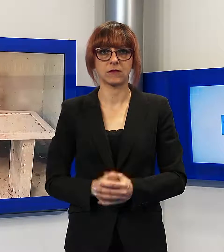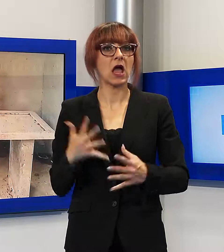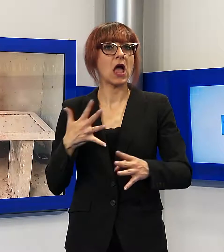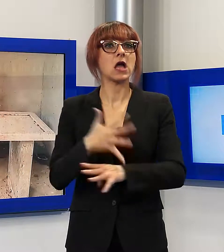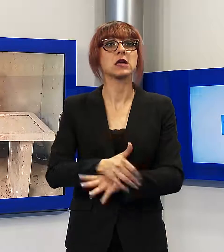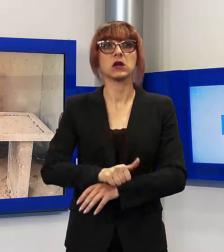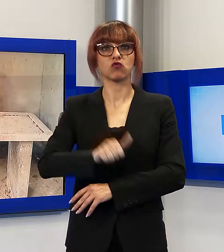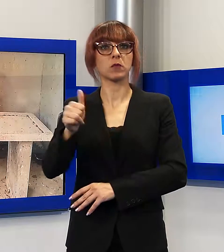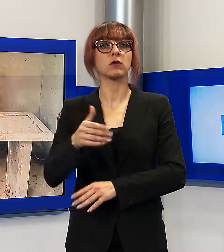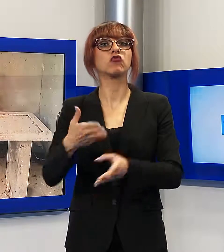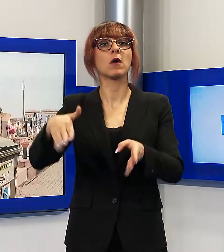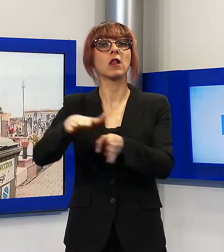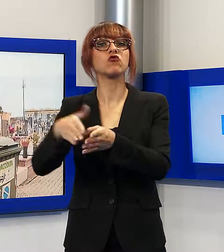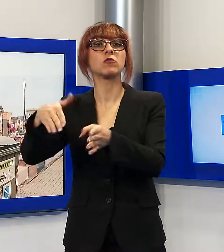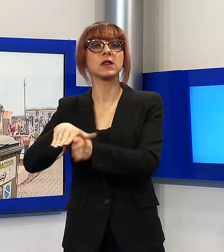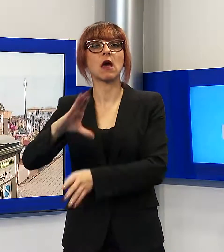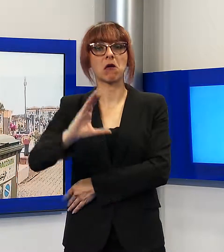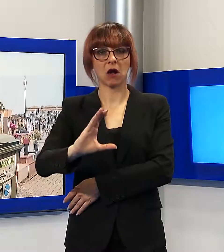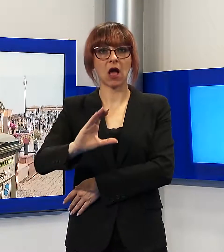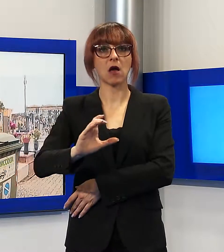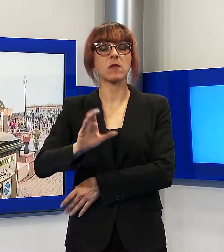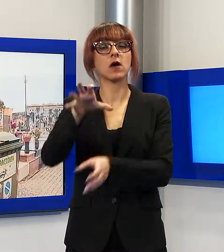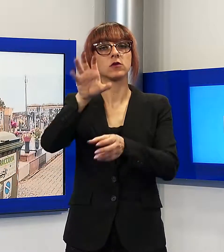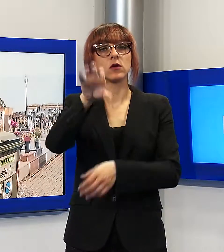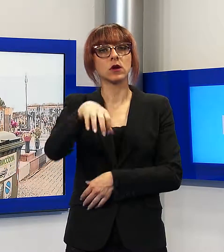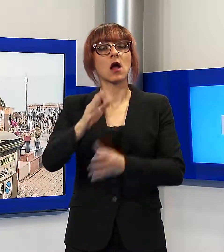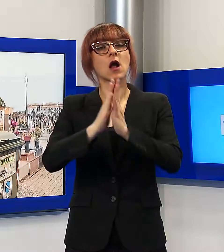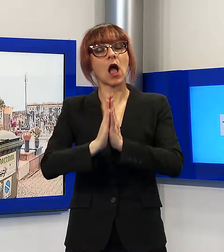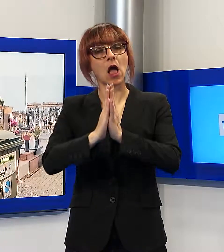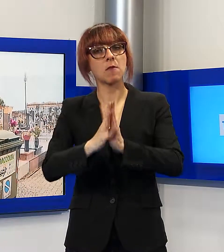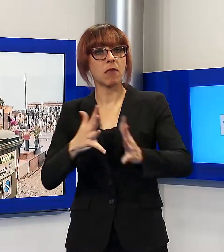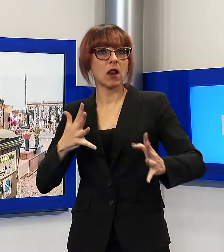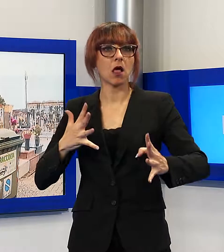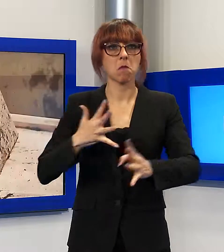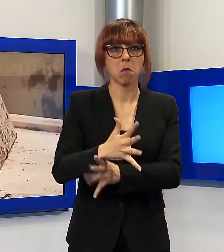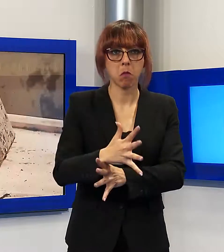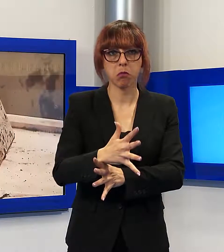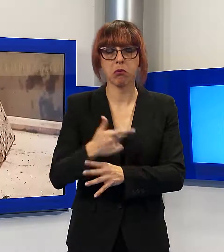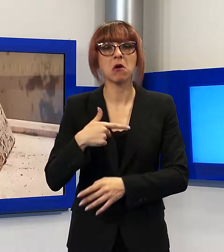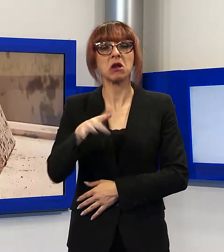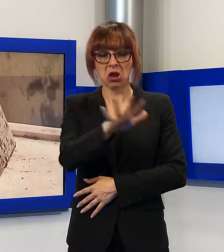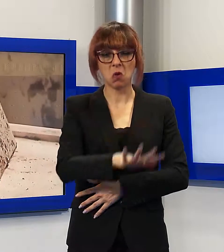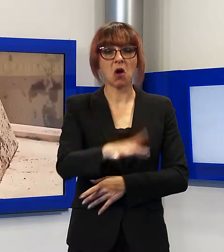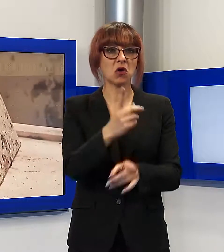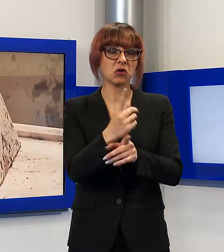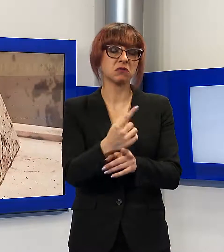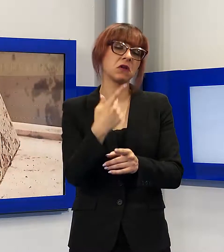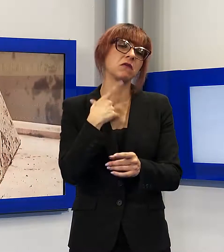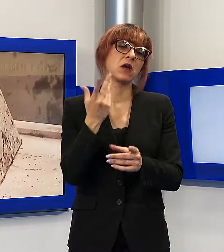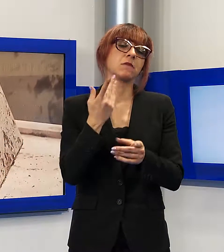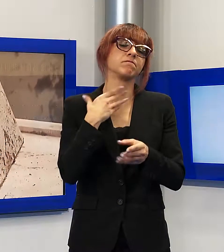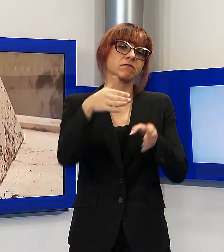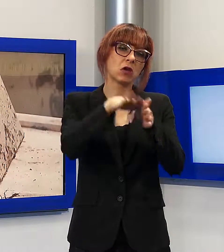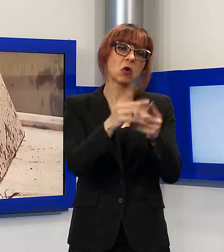principale sono state forzate e quello che dovrebbe essere un luogo destinato ad accogliere le bare con i defunti in attesa di tumulazione